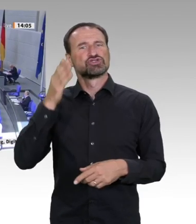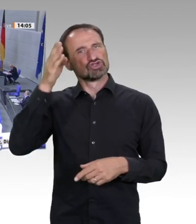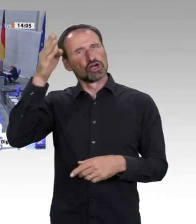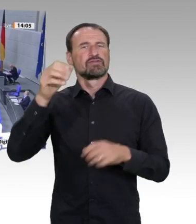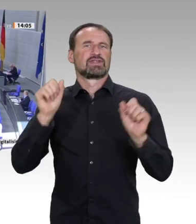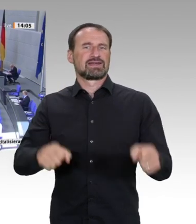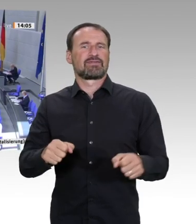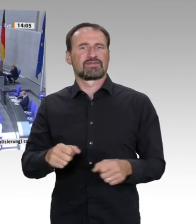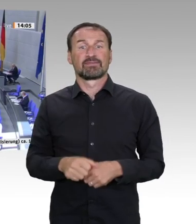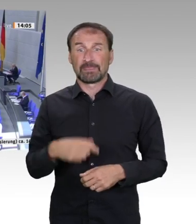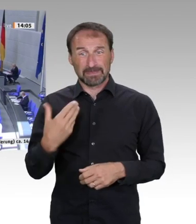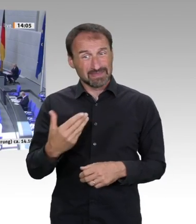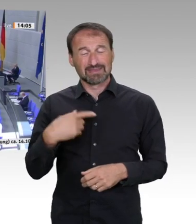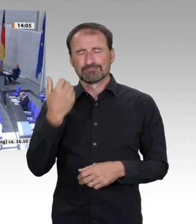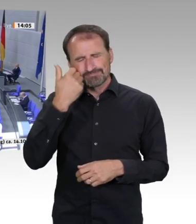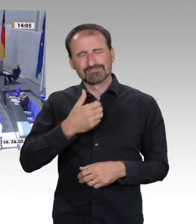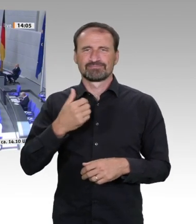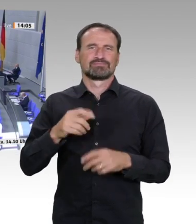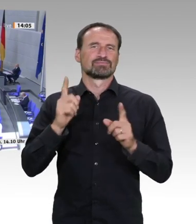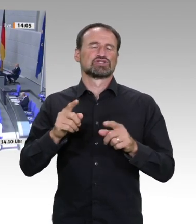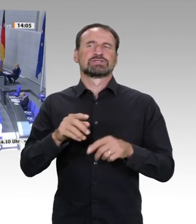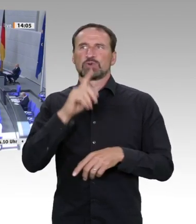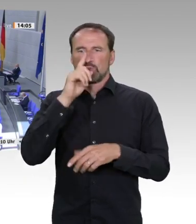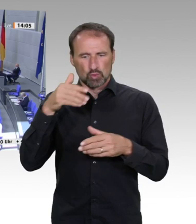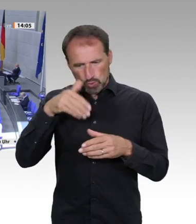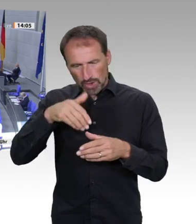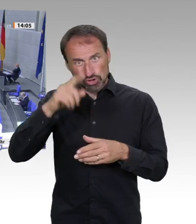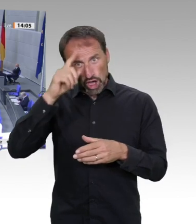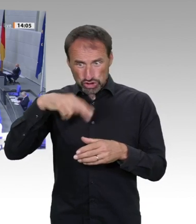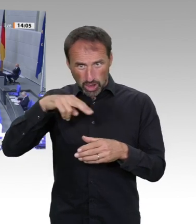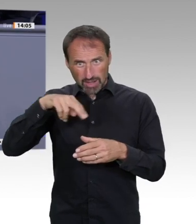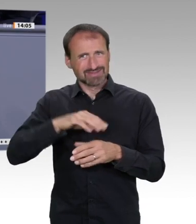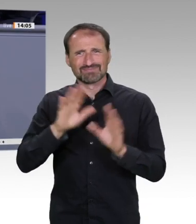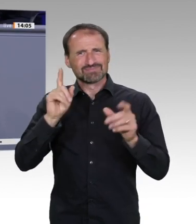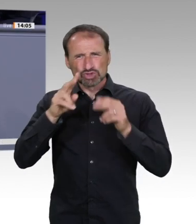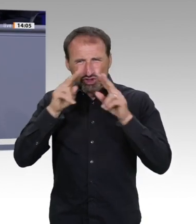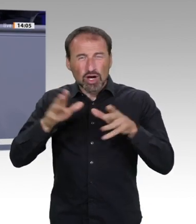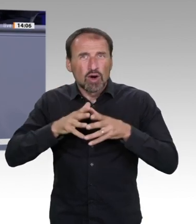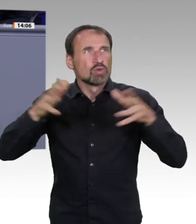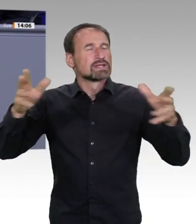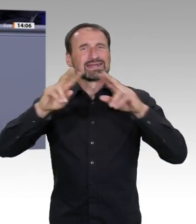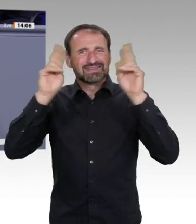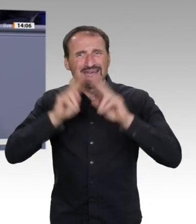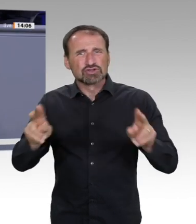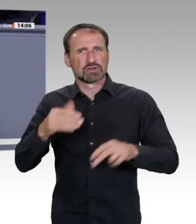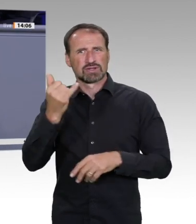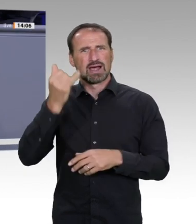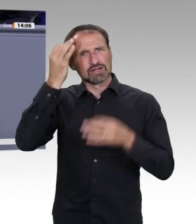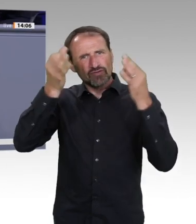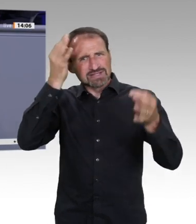60 Minuten nehmen wir uns heute Zeit, um über die Zukunftsthemen Bildung, Innovation und